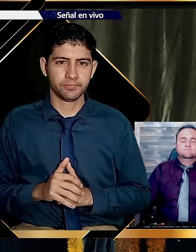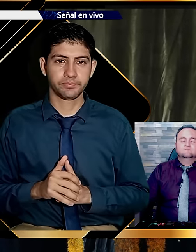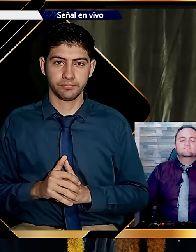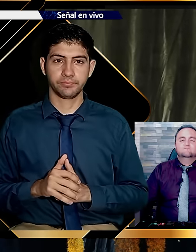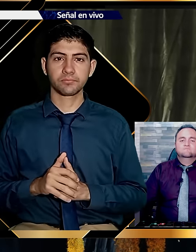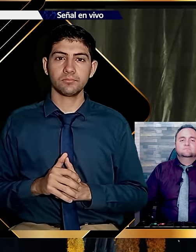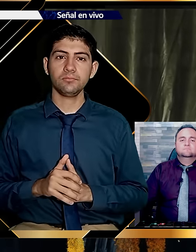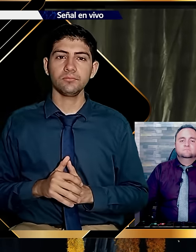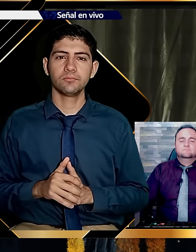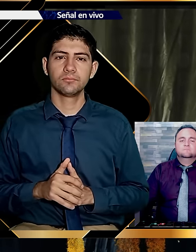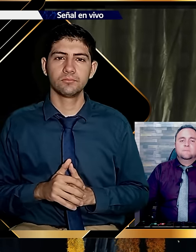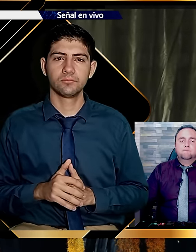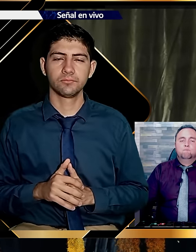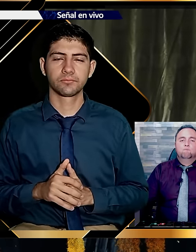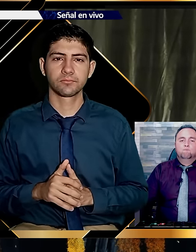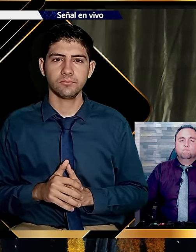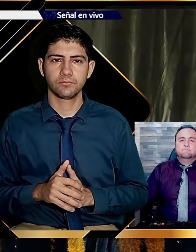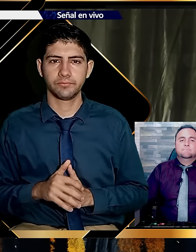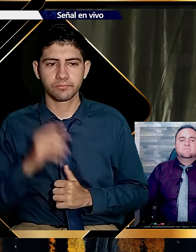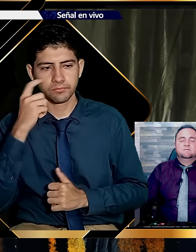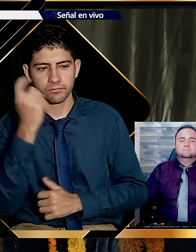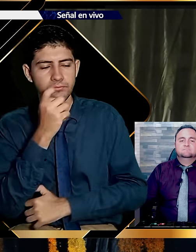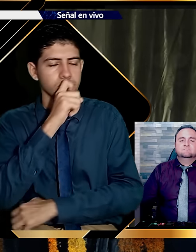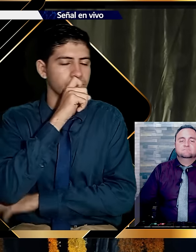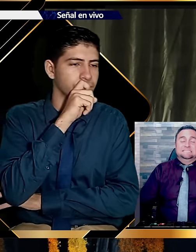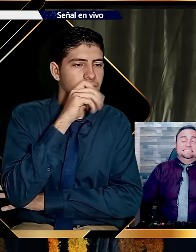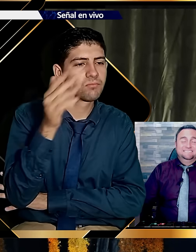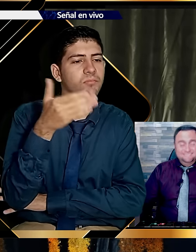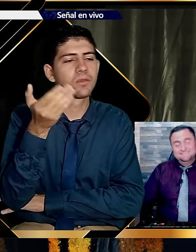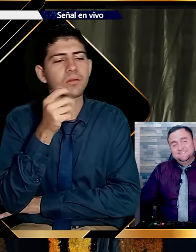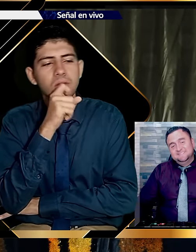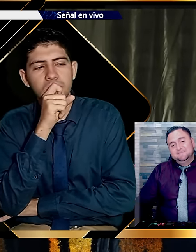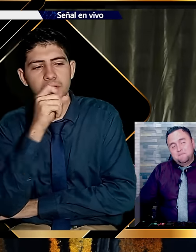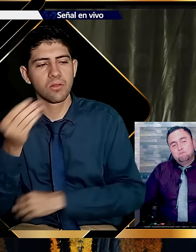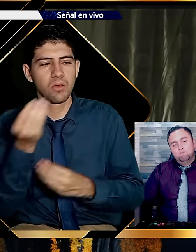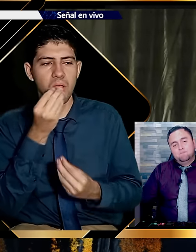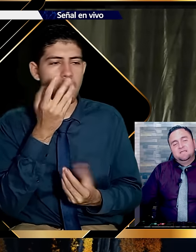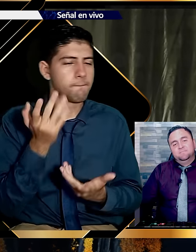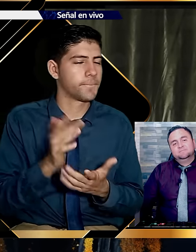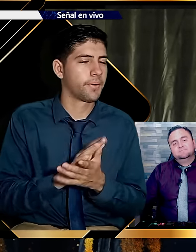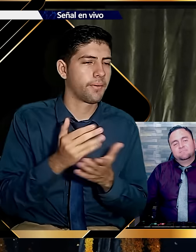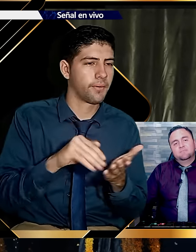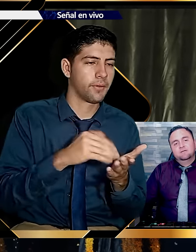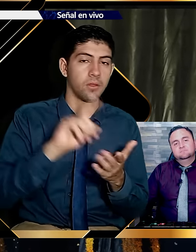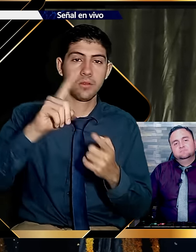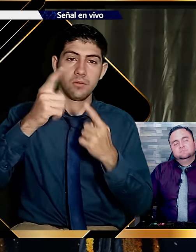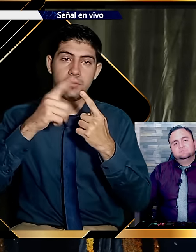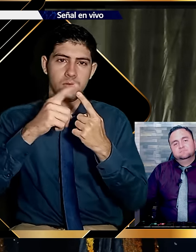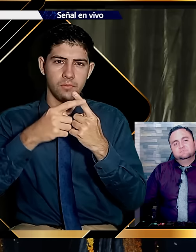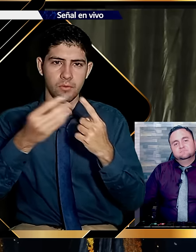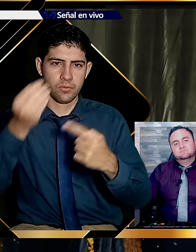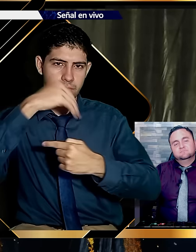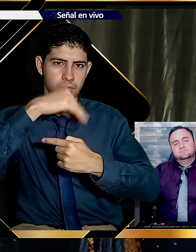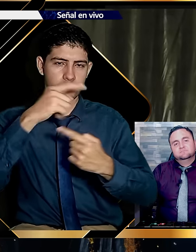El texto de referencia nos invita a salir de compras. Y depositar en la canasta cuatro productos imprescindibles para